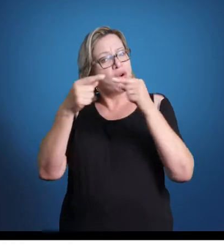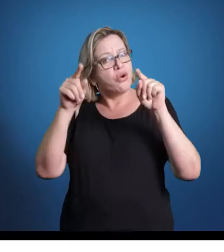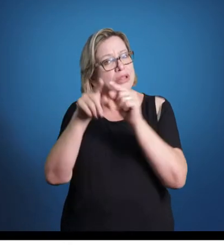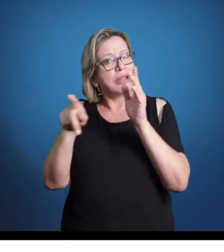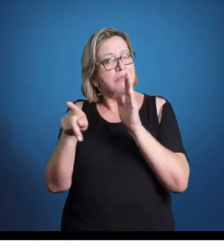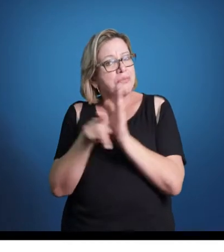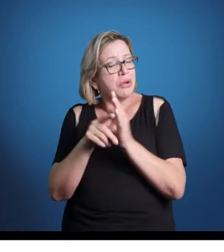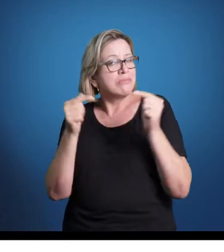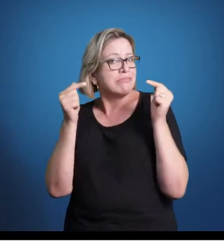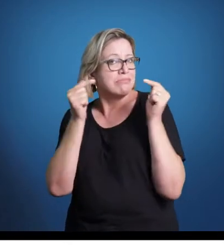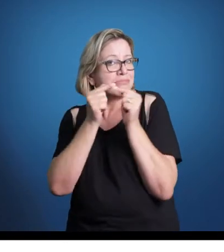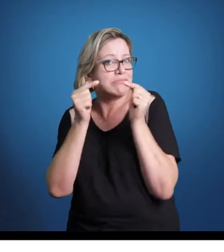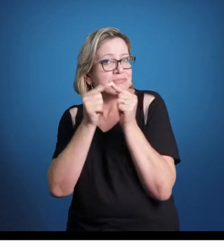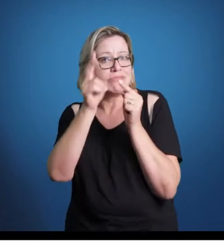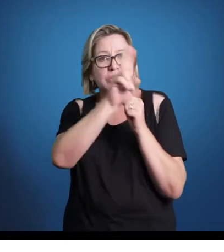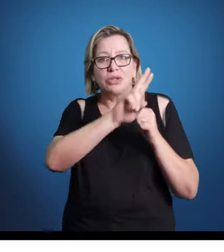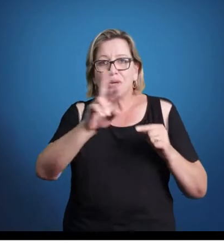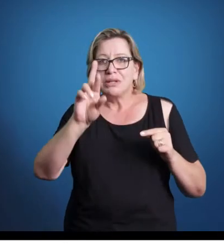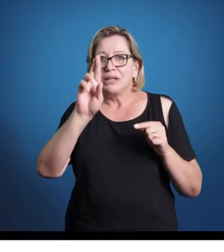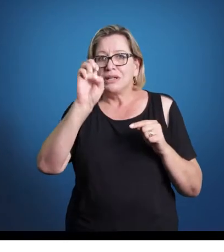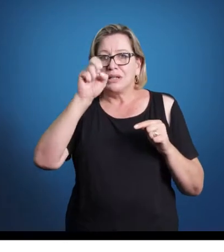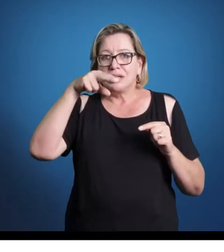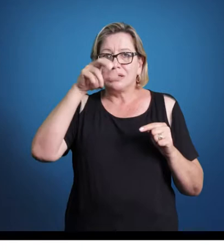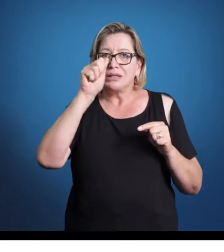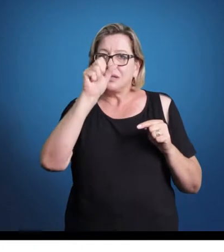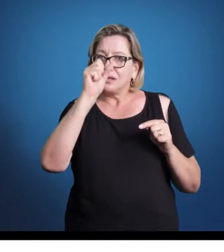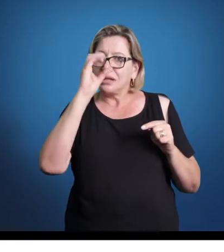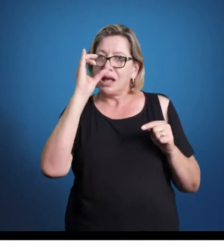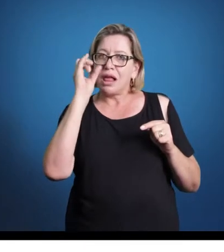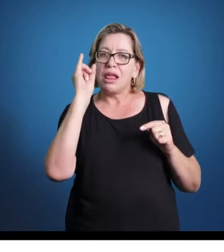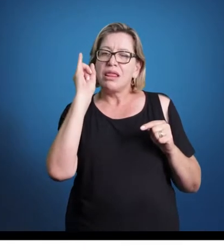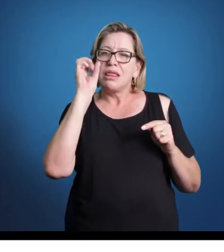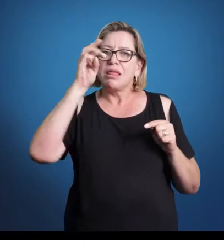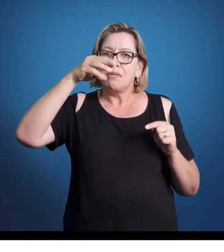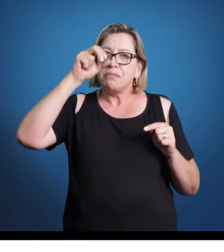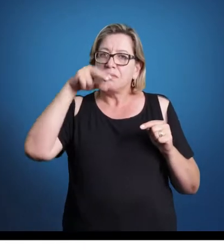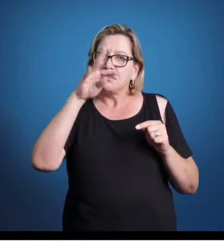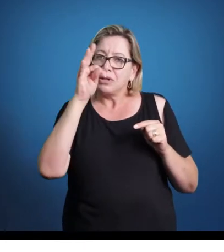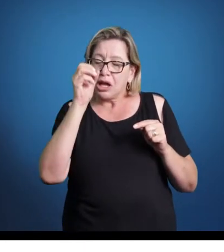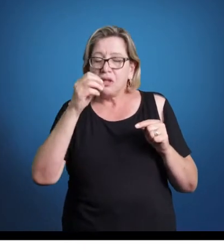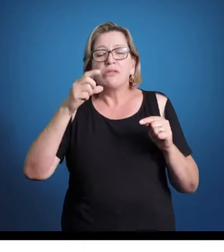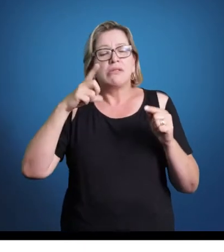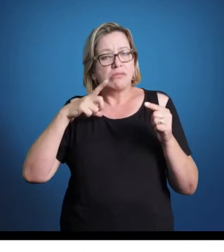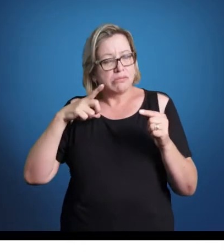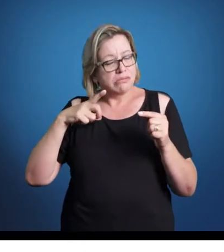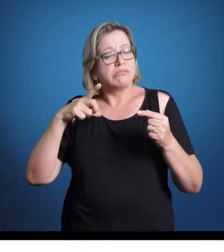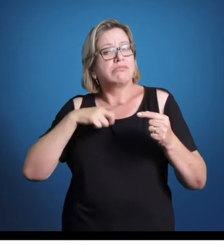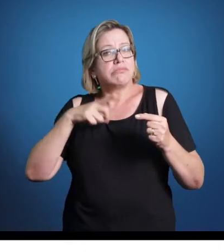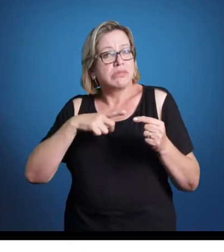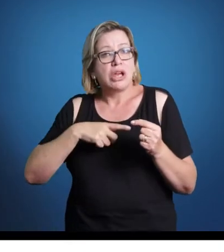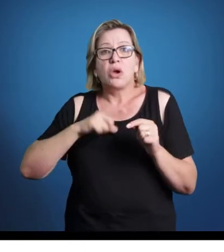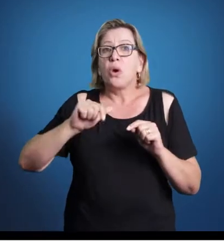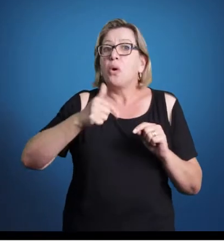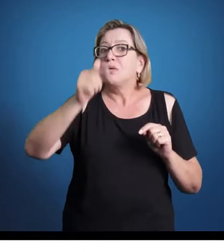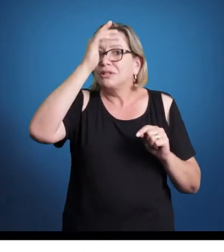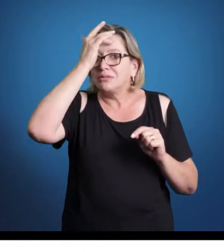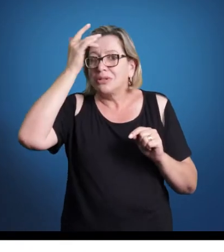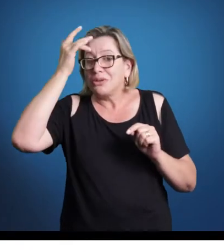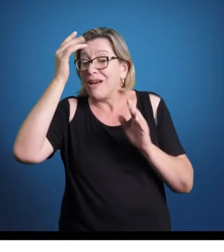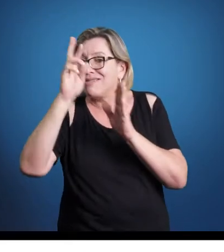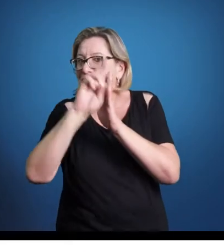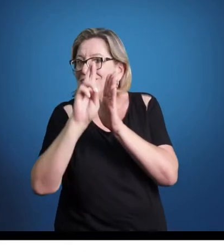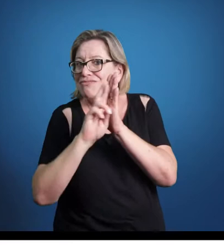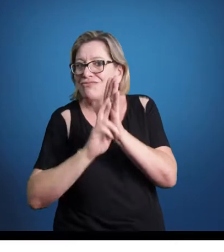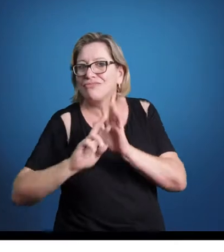houve gêneros, grupos, pessoas, compositores criativos que fugiam à regra, provavelmente sempre haverá.